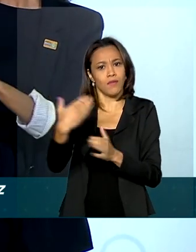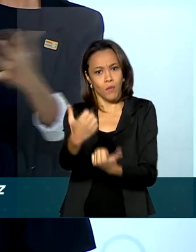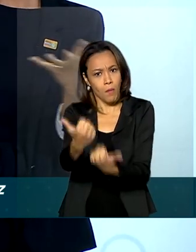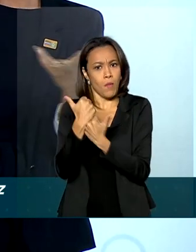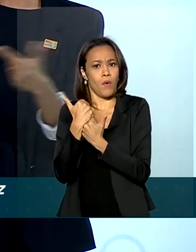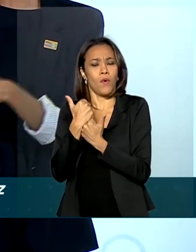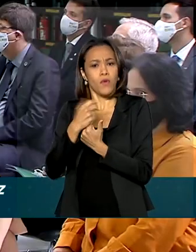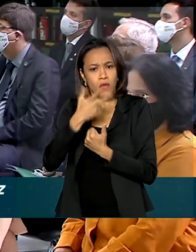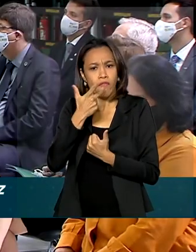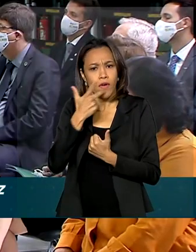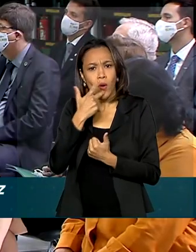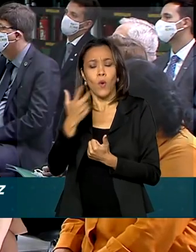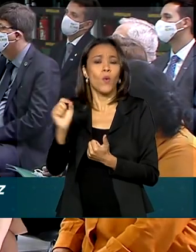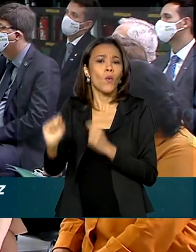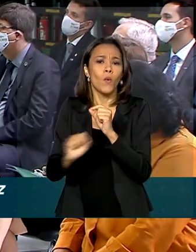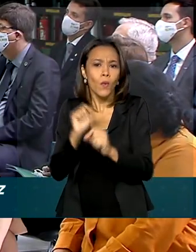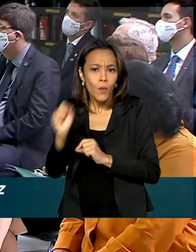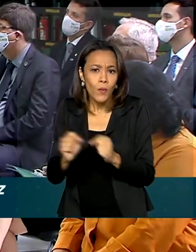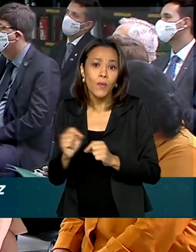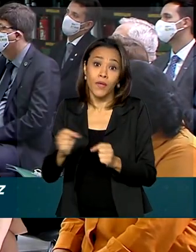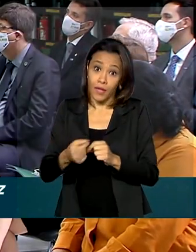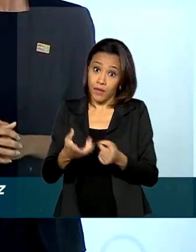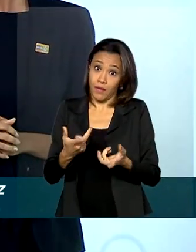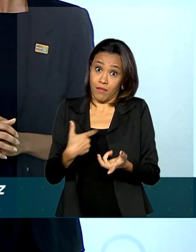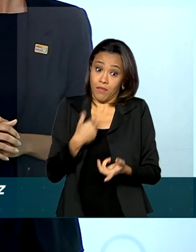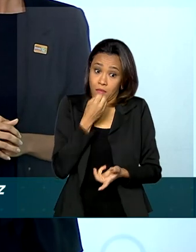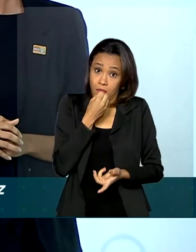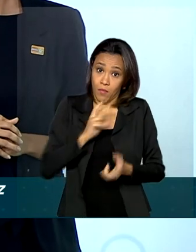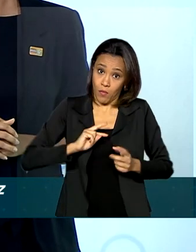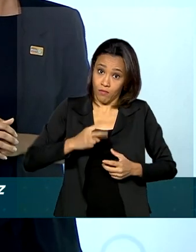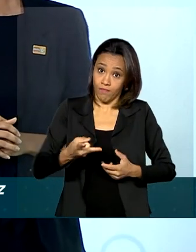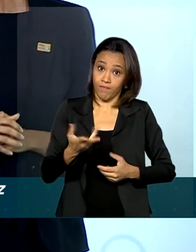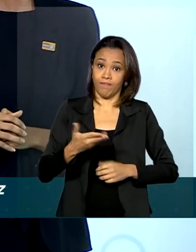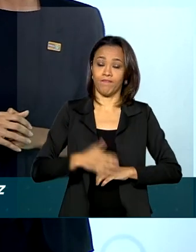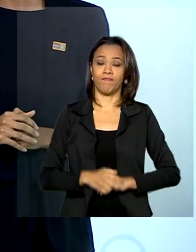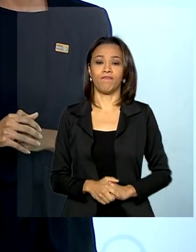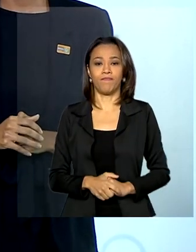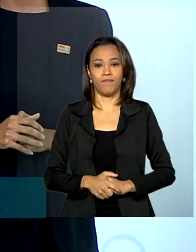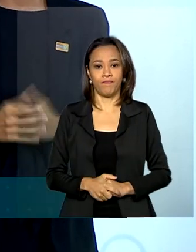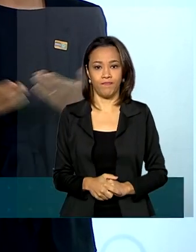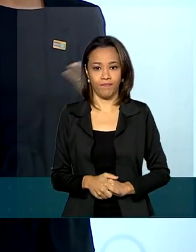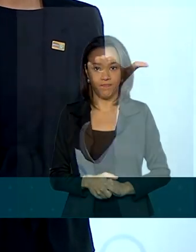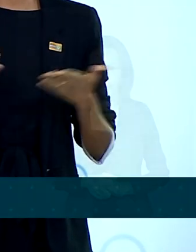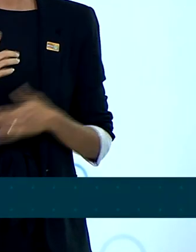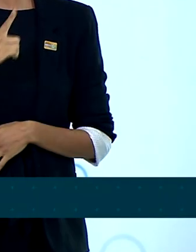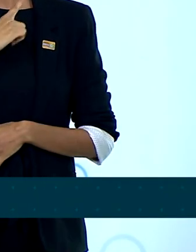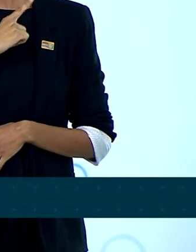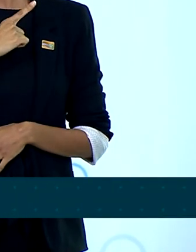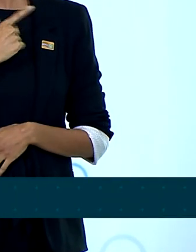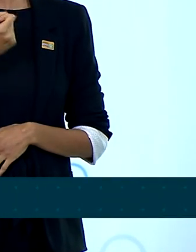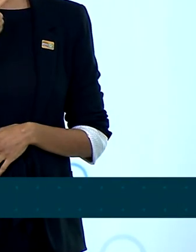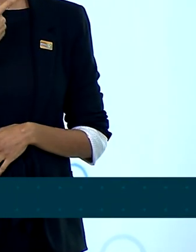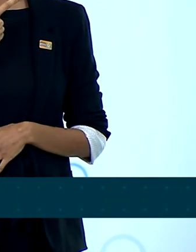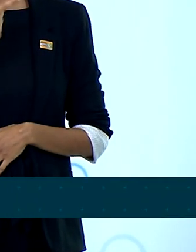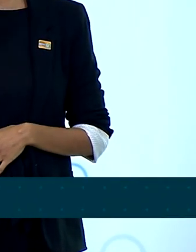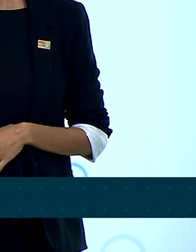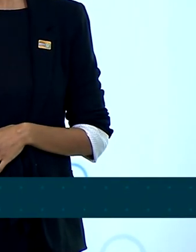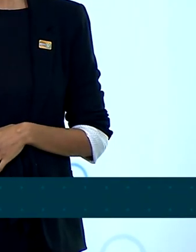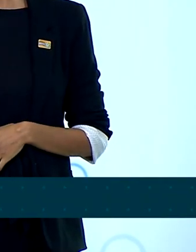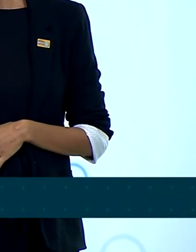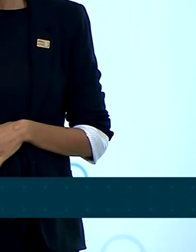destacou os benefícios da nitazoxanida. Nós temos agora um medicamento comprovado,